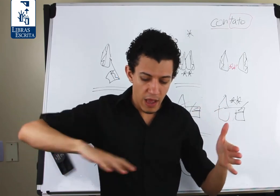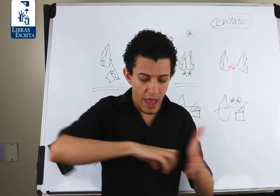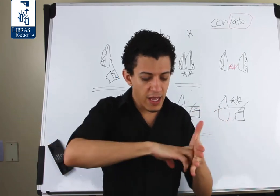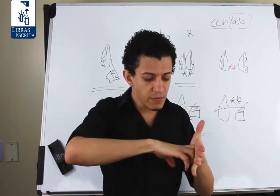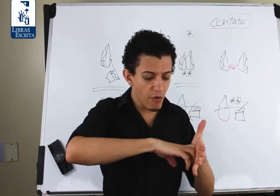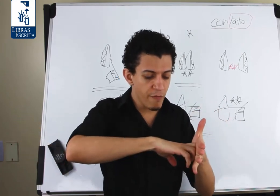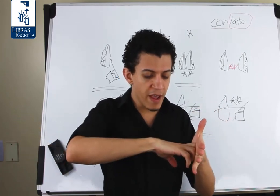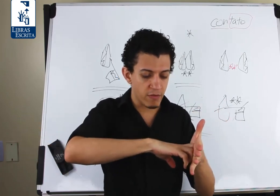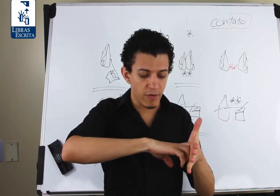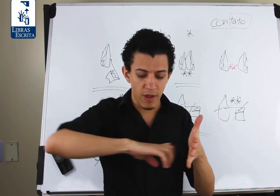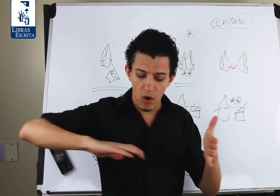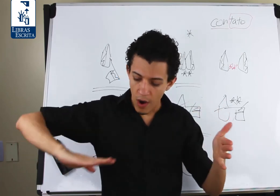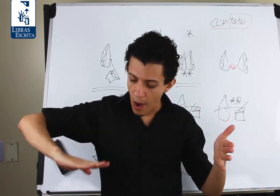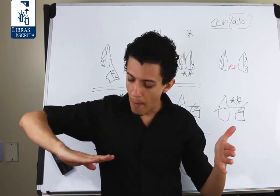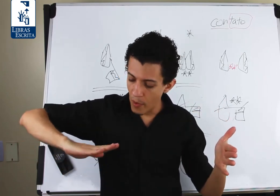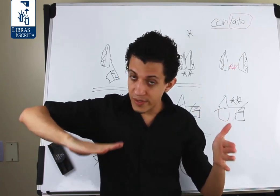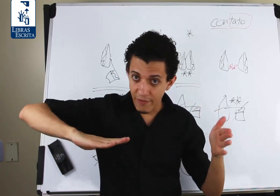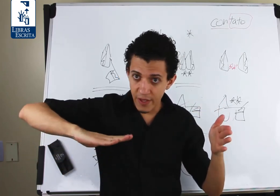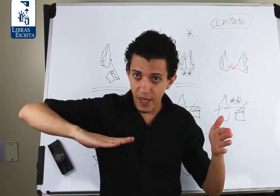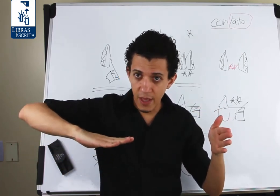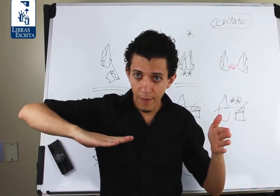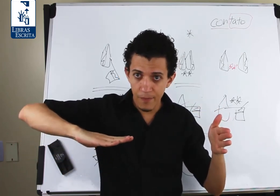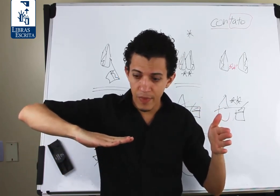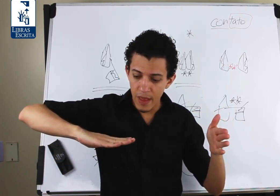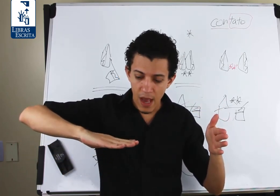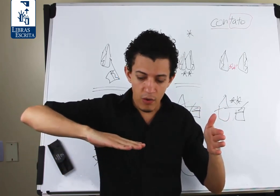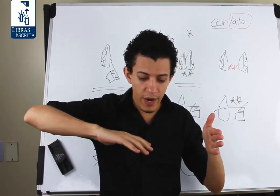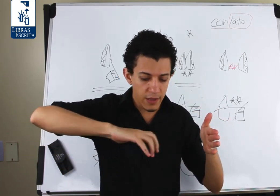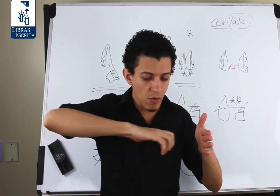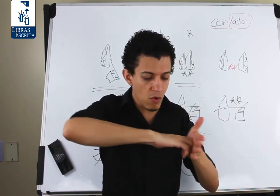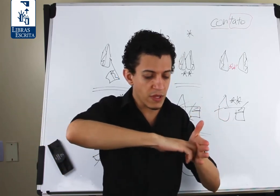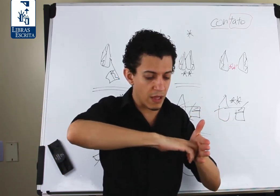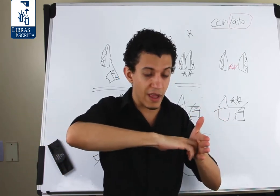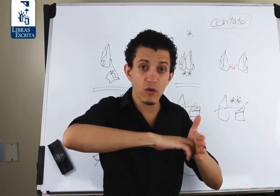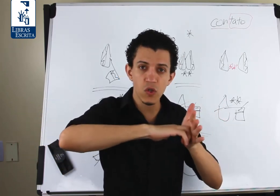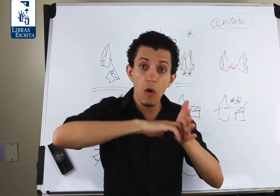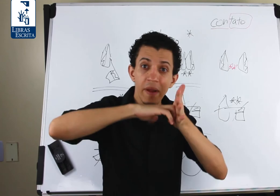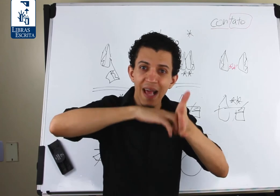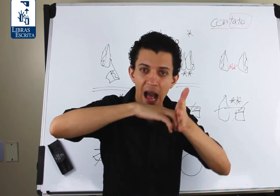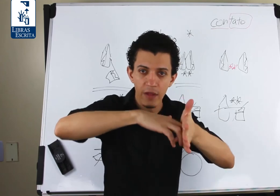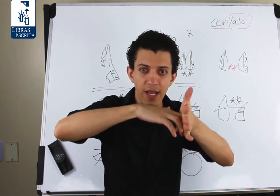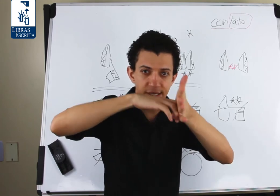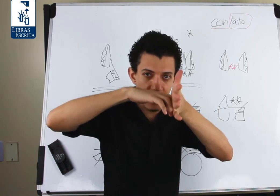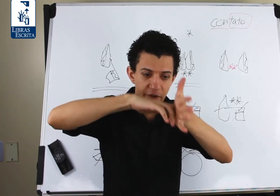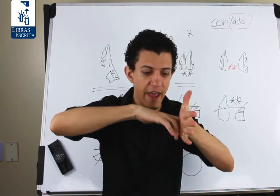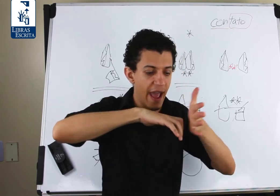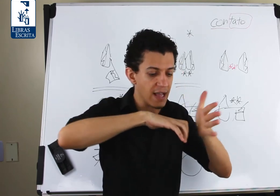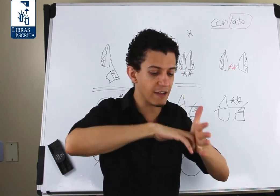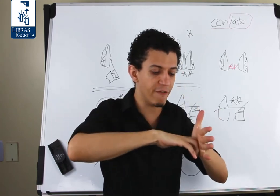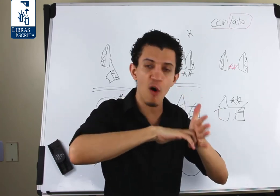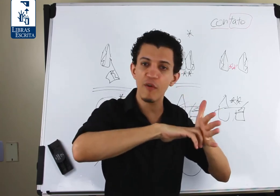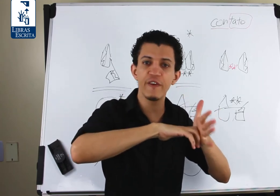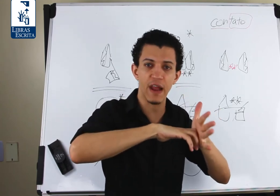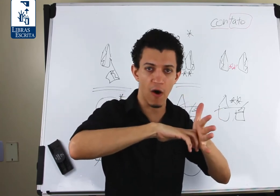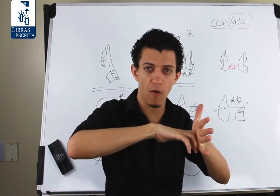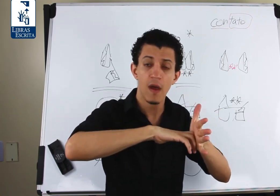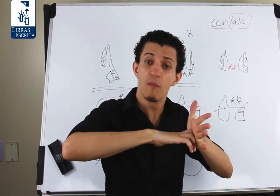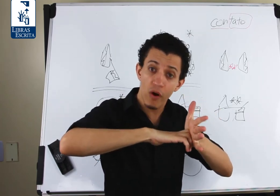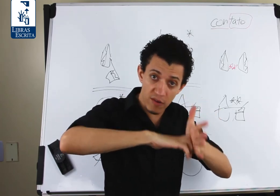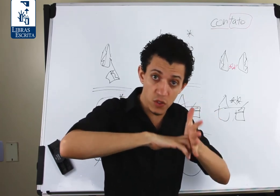Esse movimento. A mão estava aqui, e agora ela tem um contato. Eu sou obrigado a escrever essa forma final, por causa